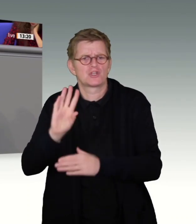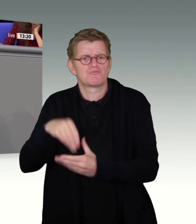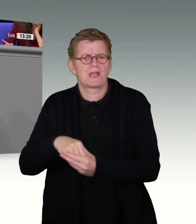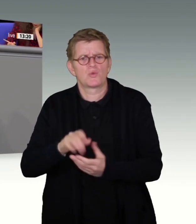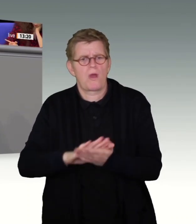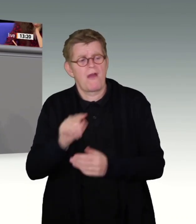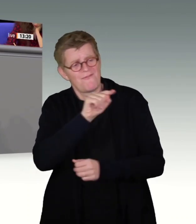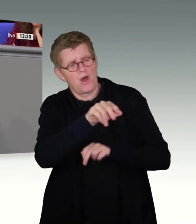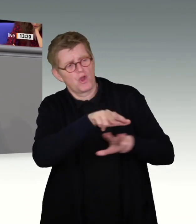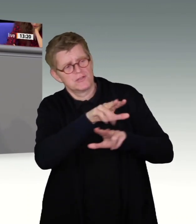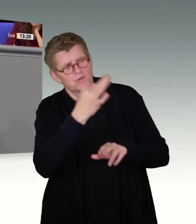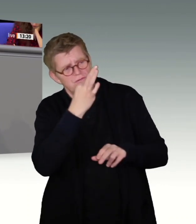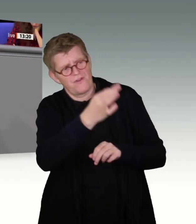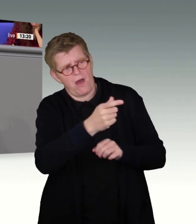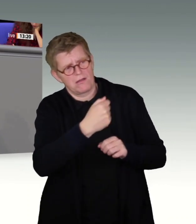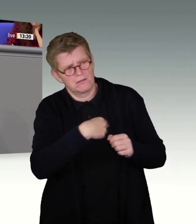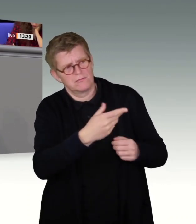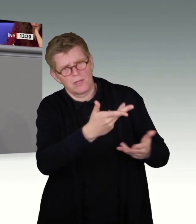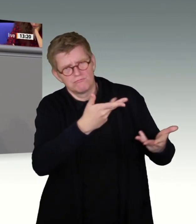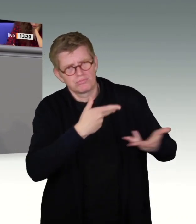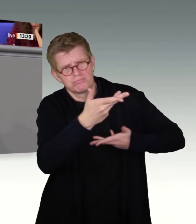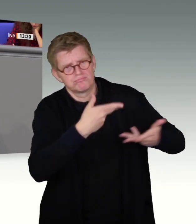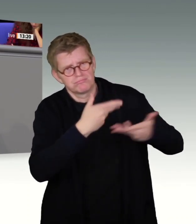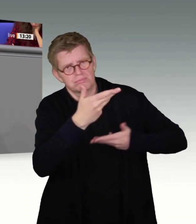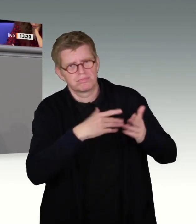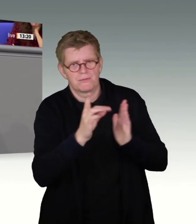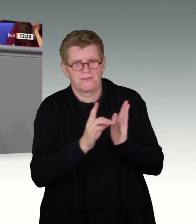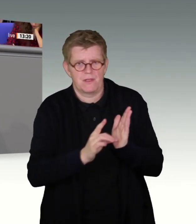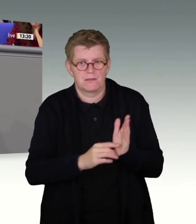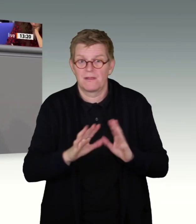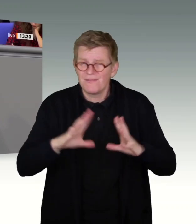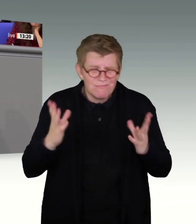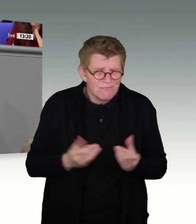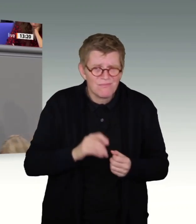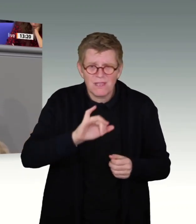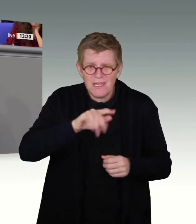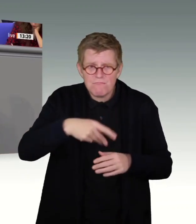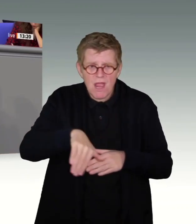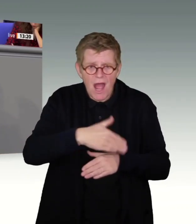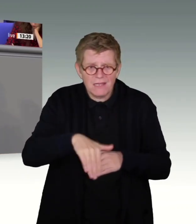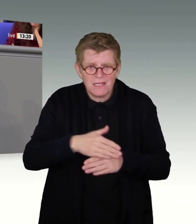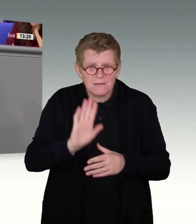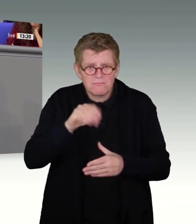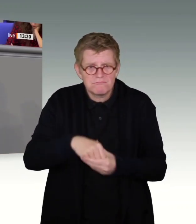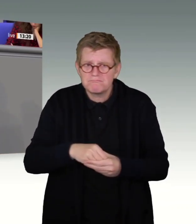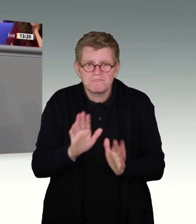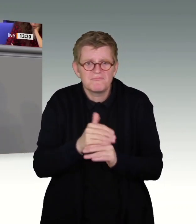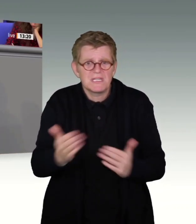vorrechnen, wie hoch die Aufklärungsquote wäre, wenn sämtliche IP-Adressen gespeichert werden. Kein Anlass also